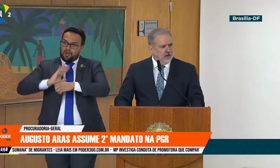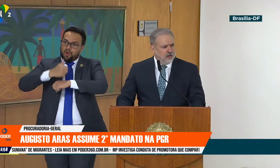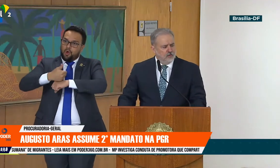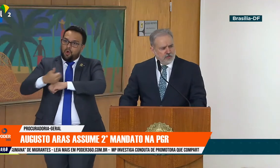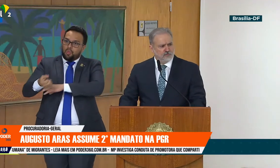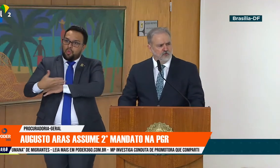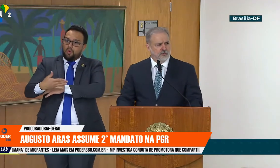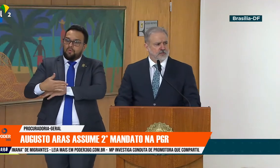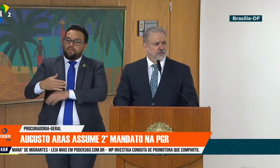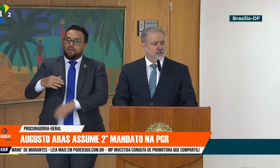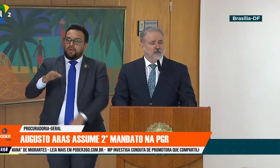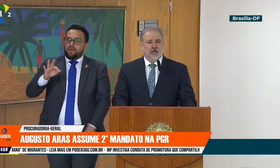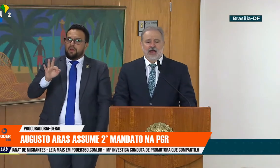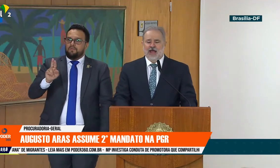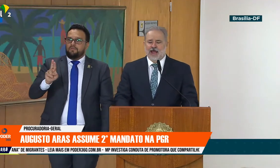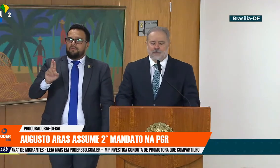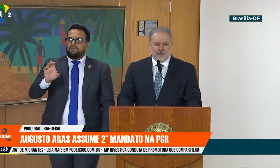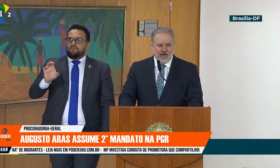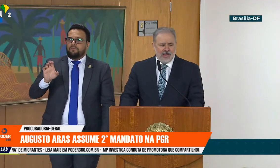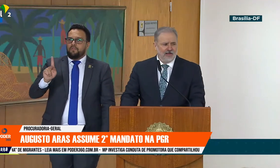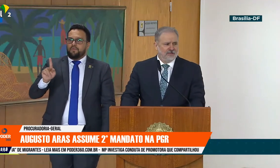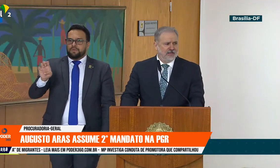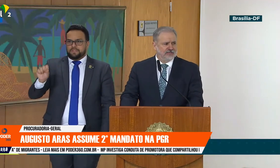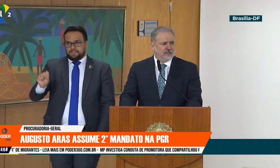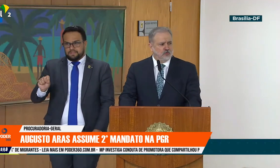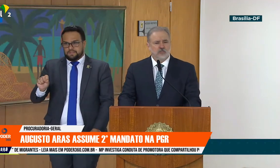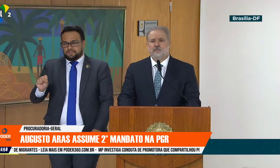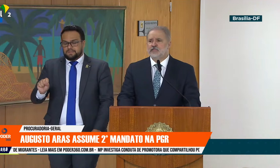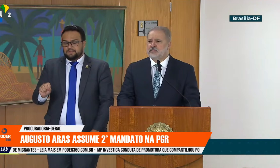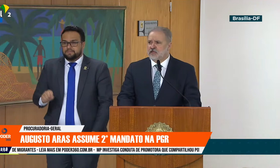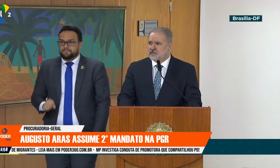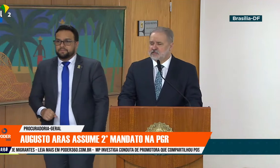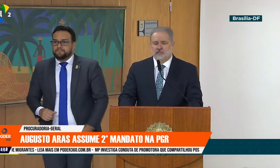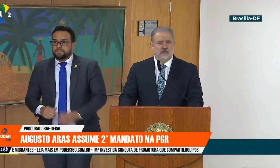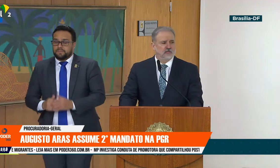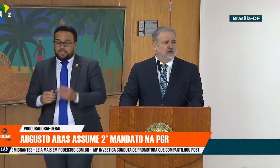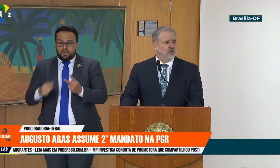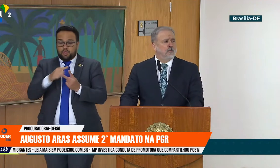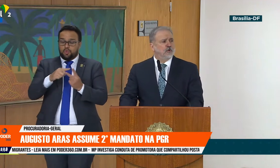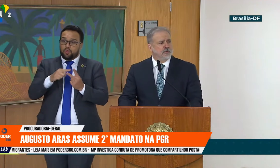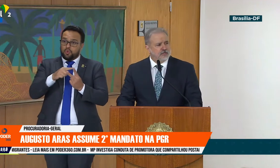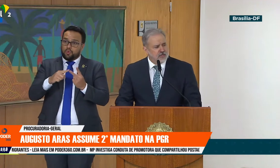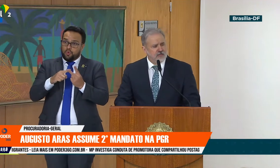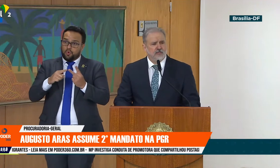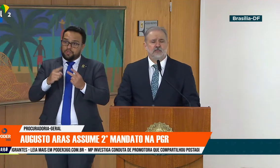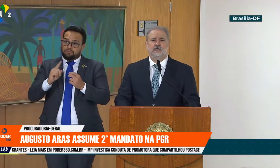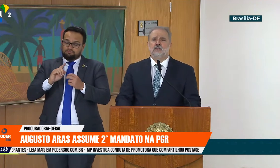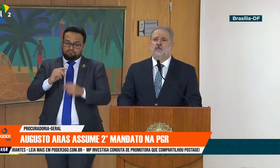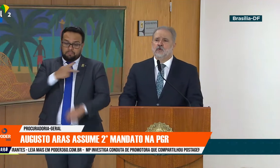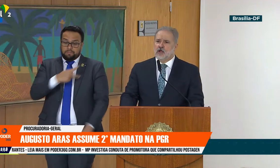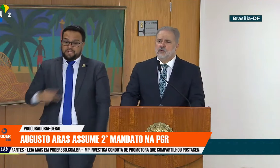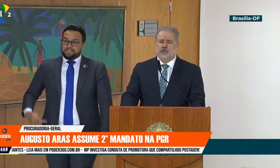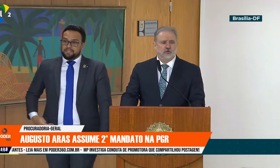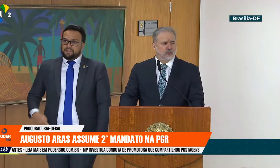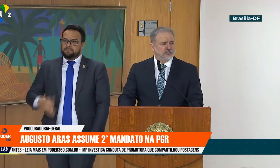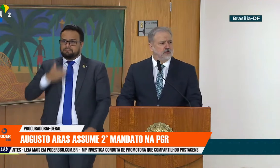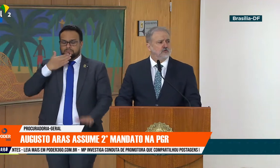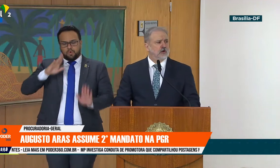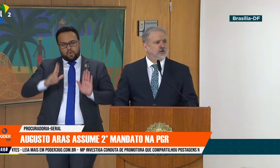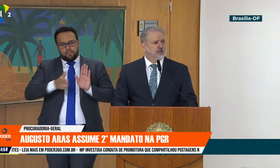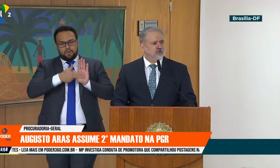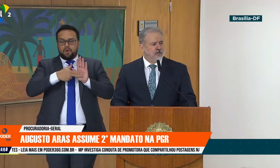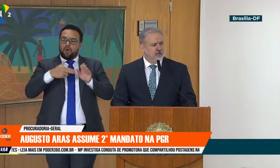Luiz Fux. A par dessas duas presidências, comprometidas com a